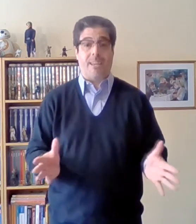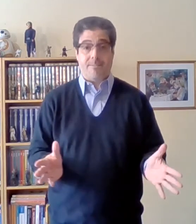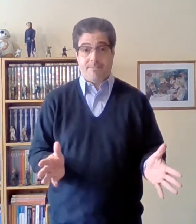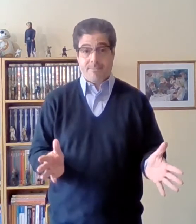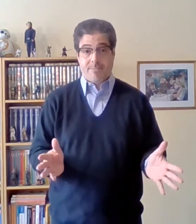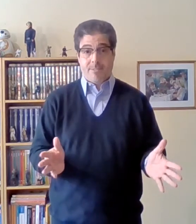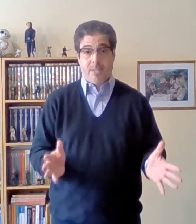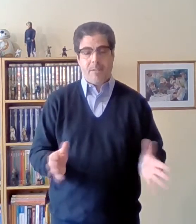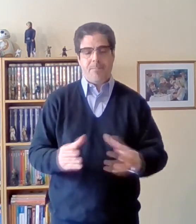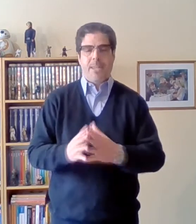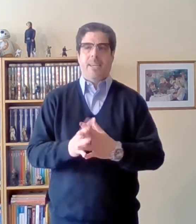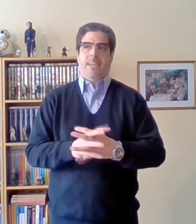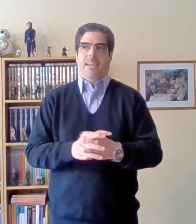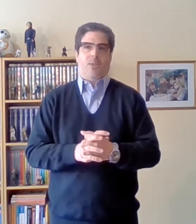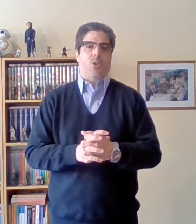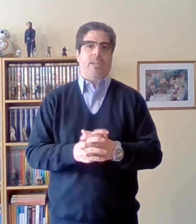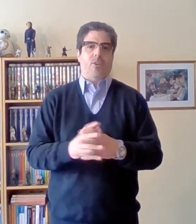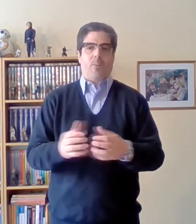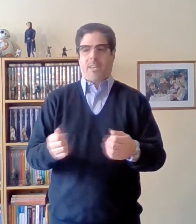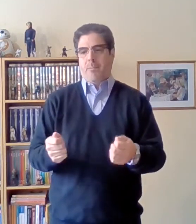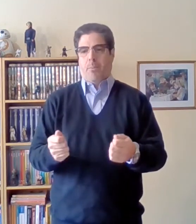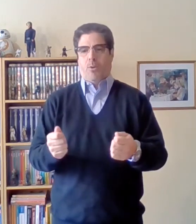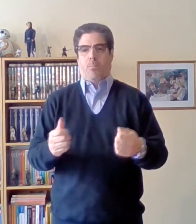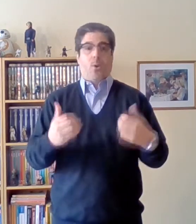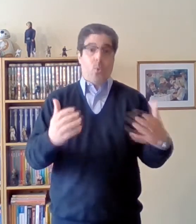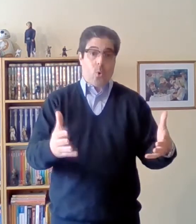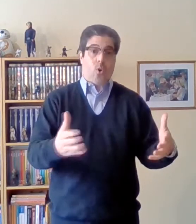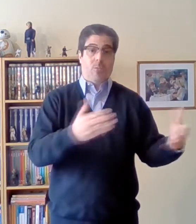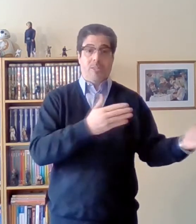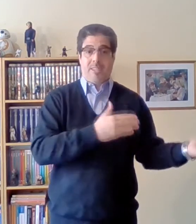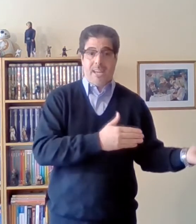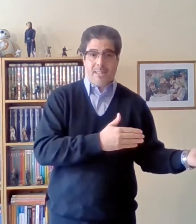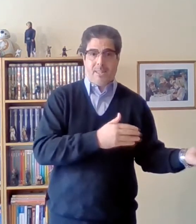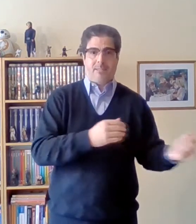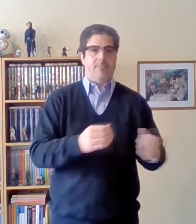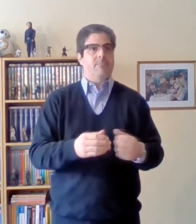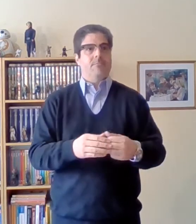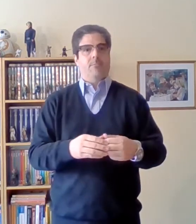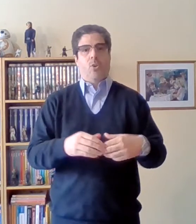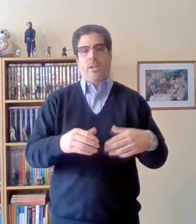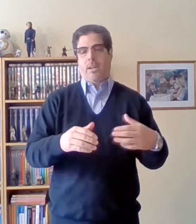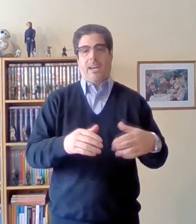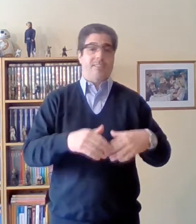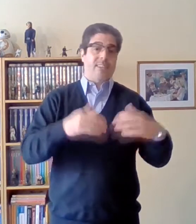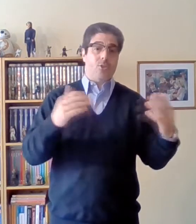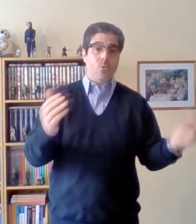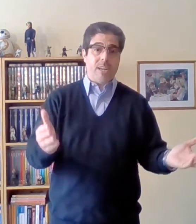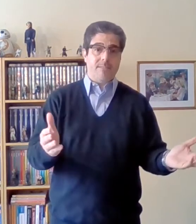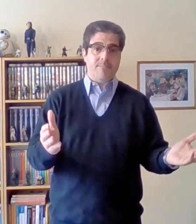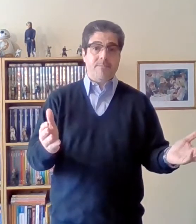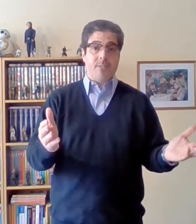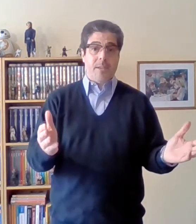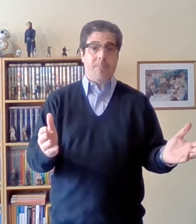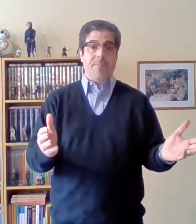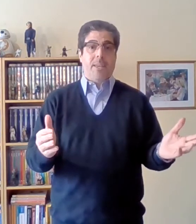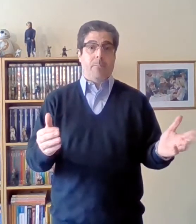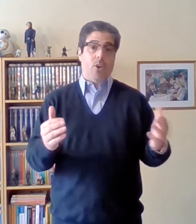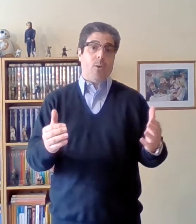esto de que yo por ejemplo produzco como decía antes aceitunas pero bueno